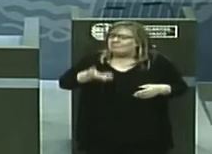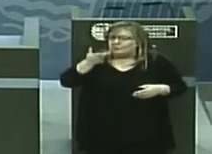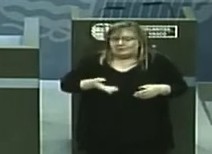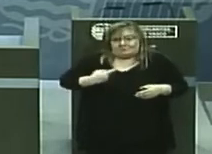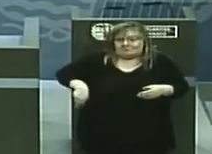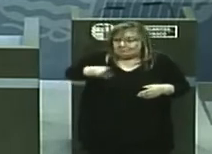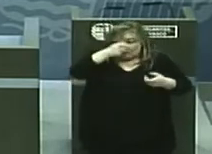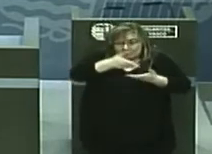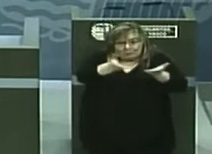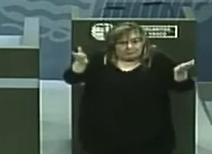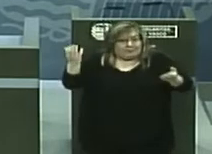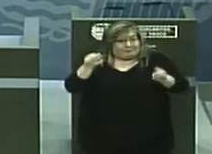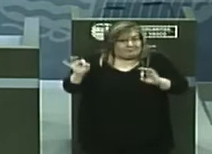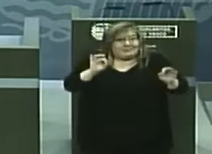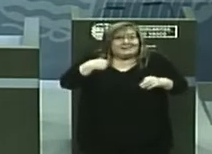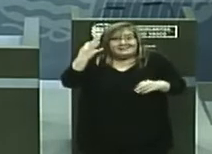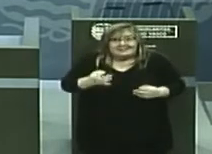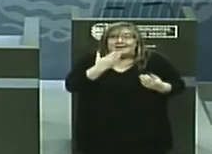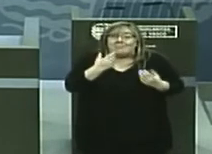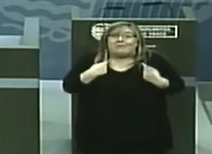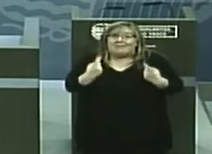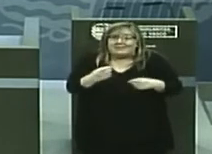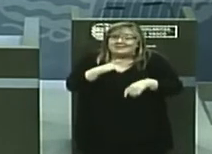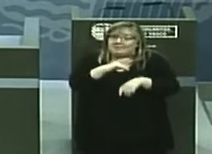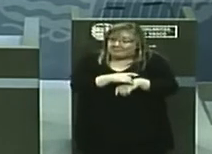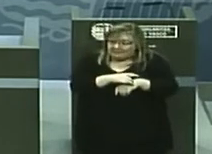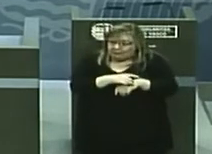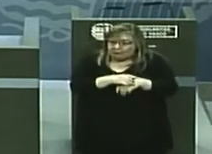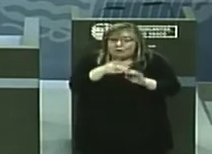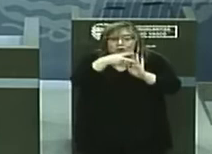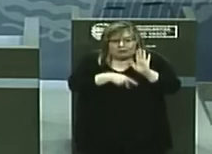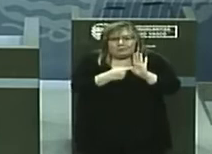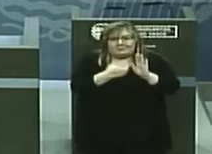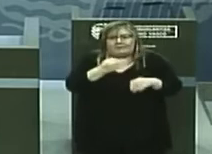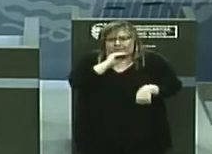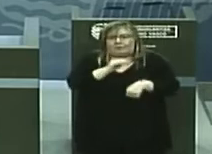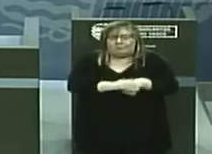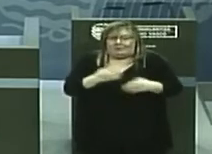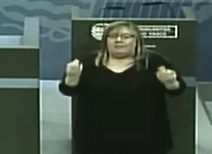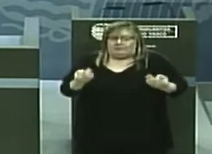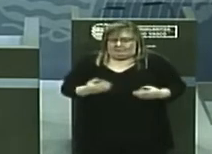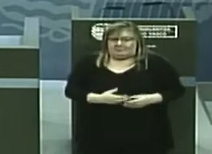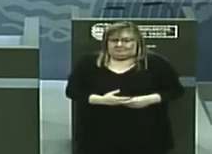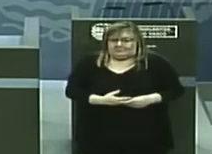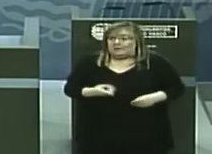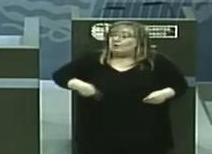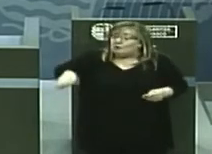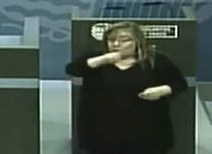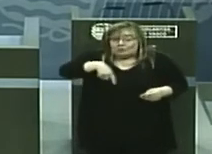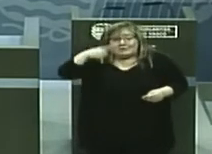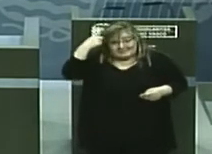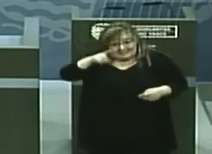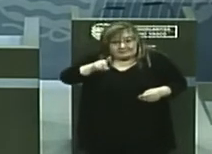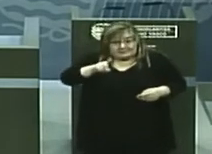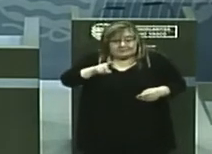por parte de la ciudadanía que precise asistencia en los centros de atención primaria de Euskadi, que como saben, en